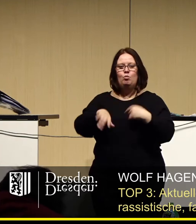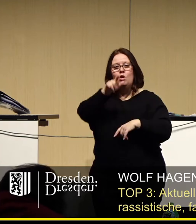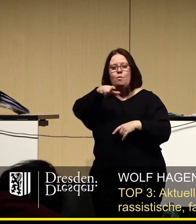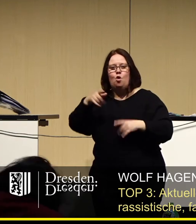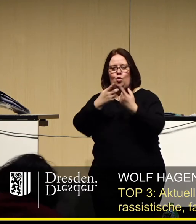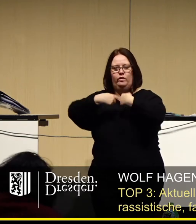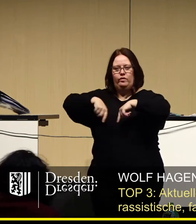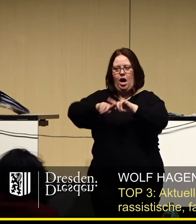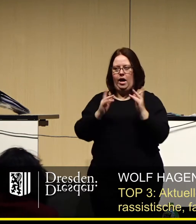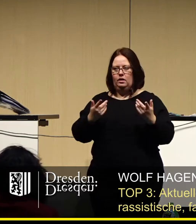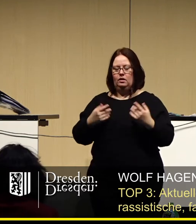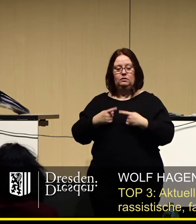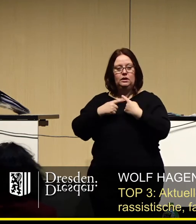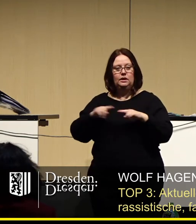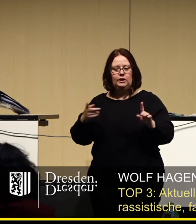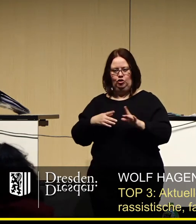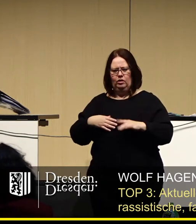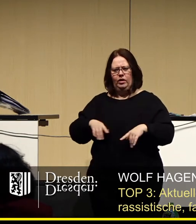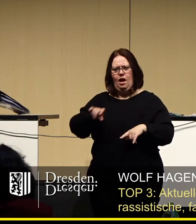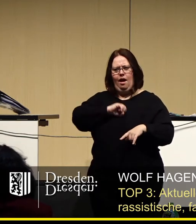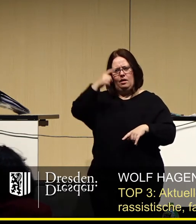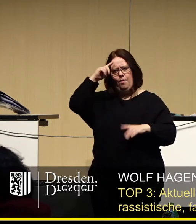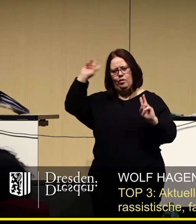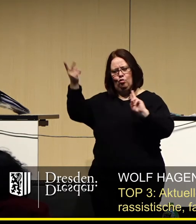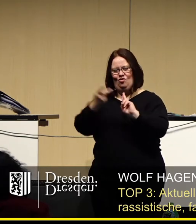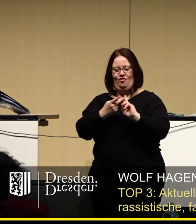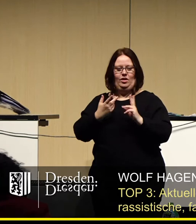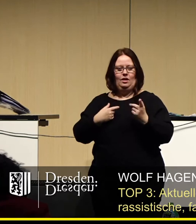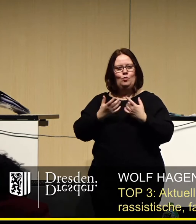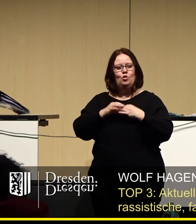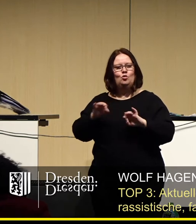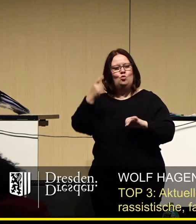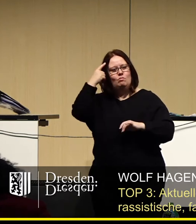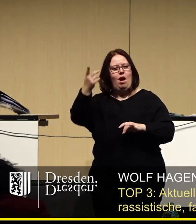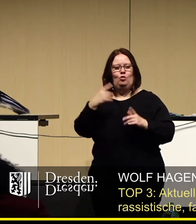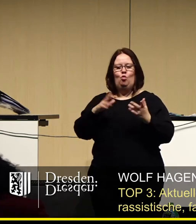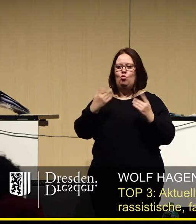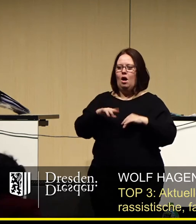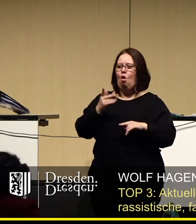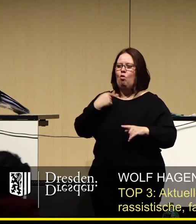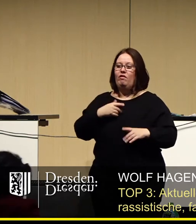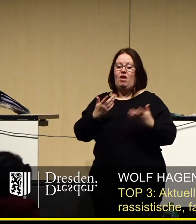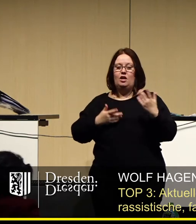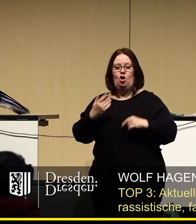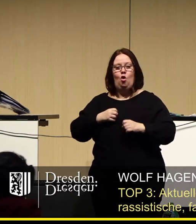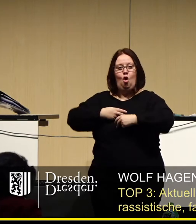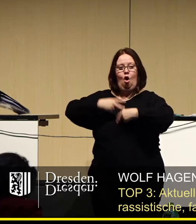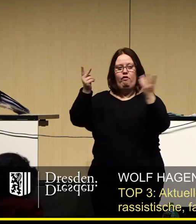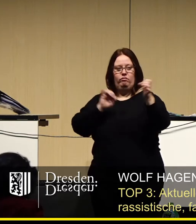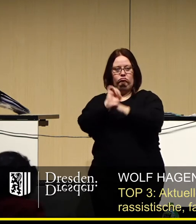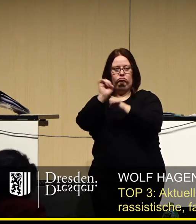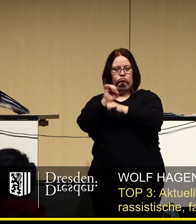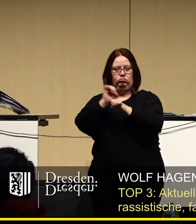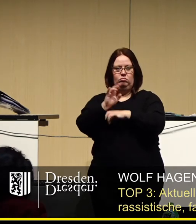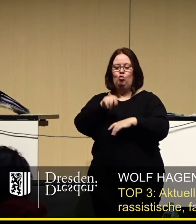und Vereine, die nicht auf Linie der eigenen Agenda der Gutmeinenden sind oder es sogar wagen, sich offen dagegen zu